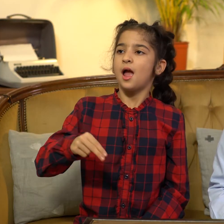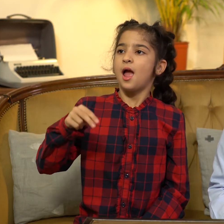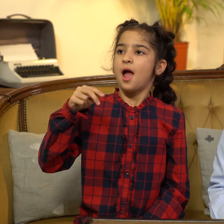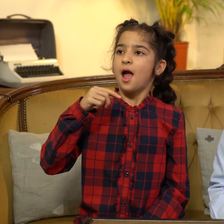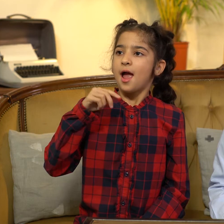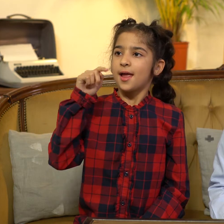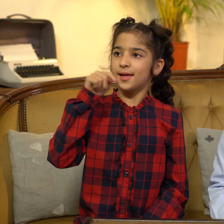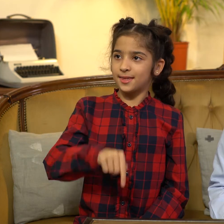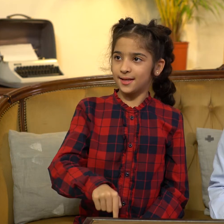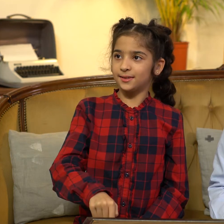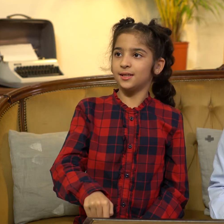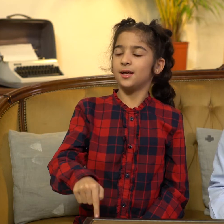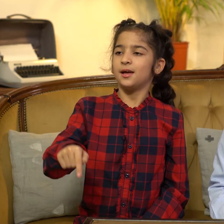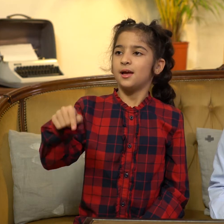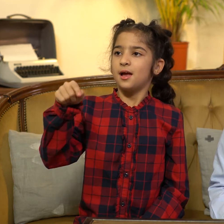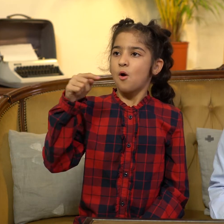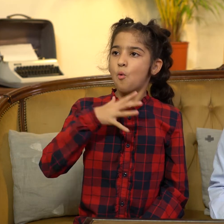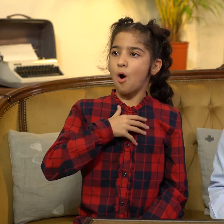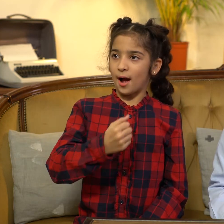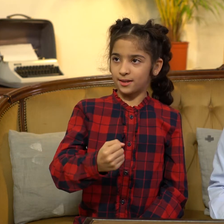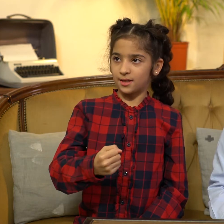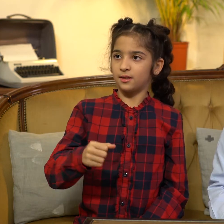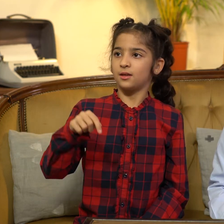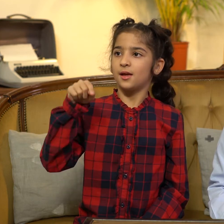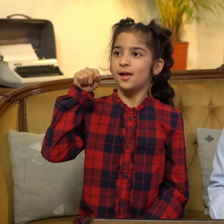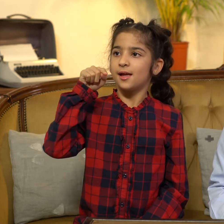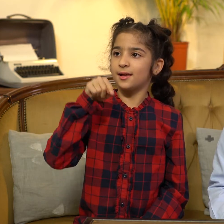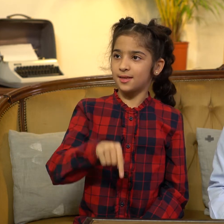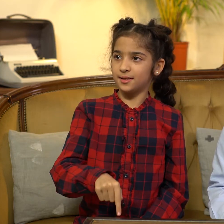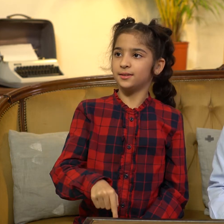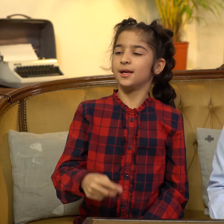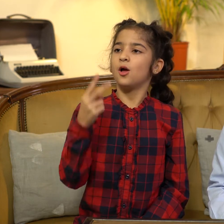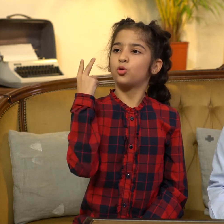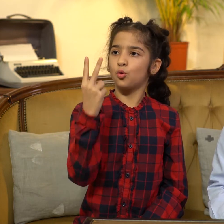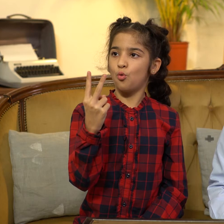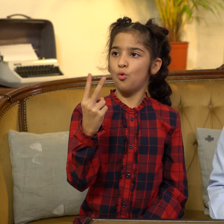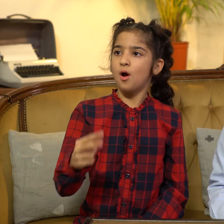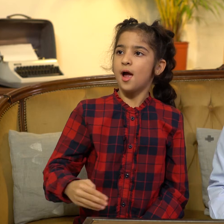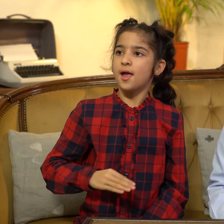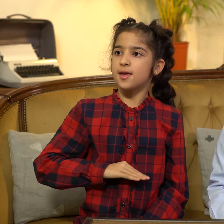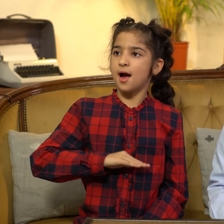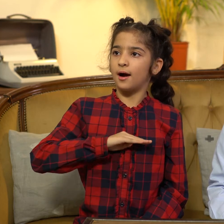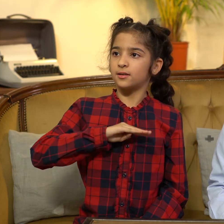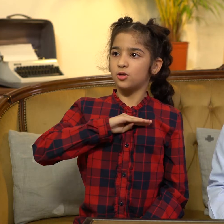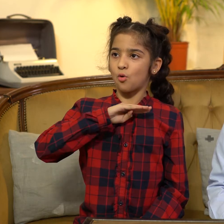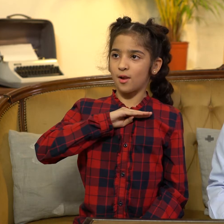It is white. It is two years old.